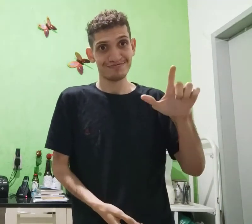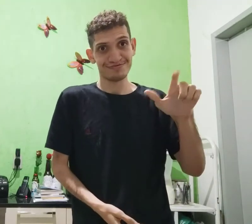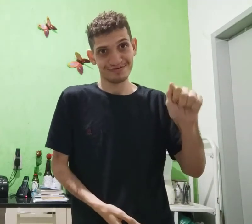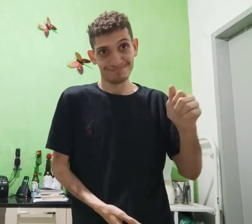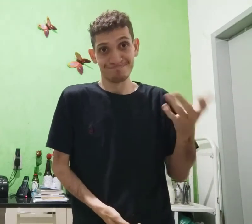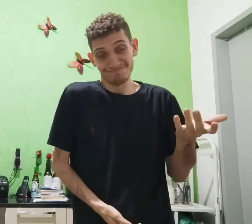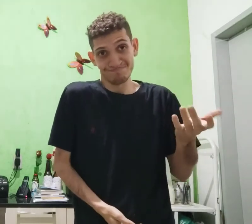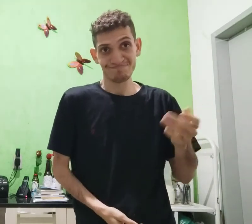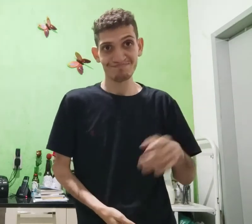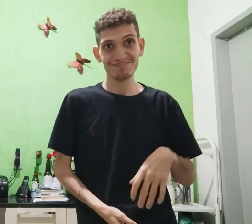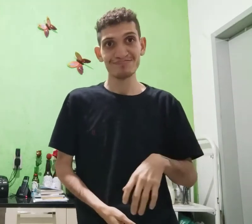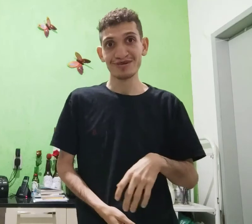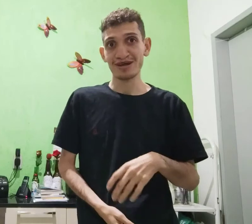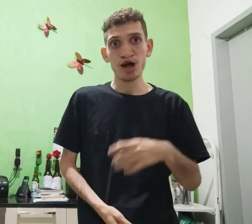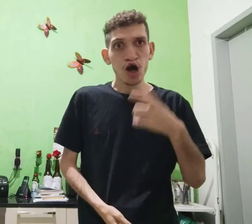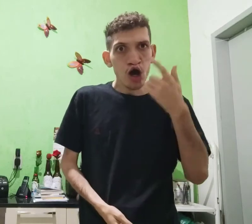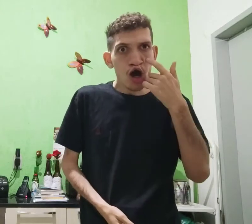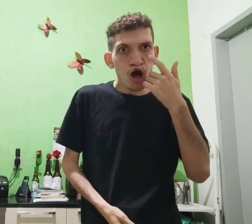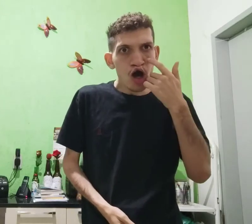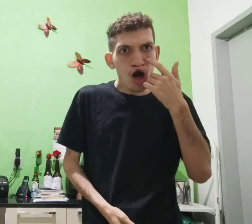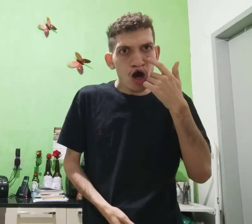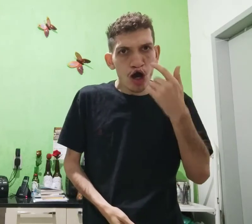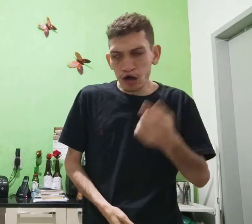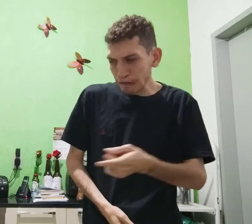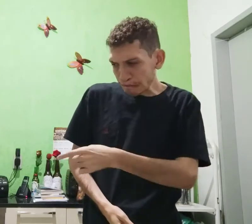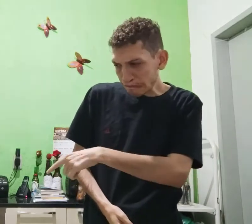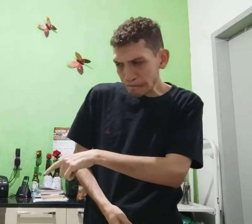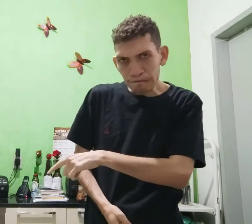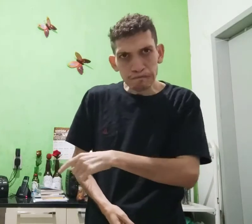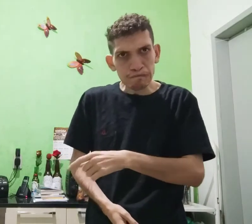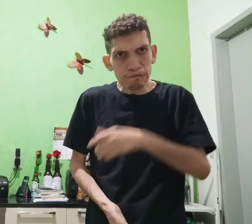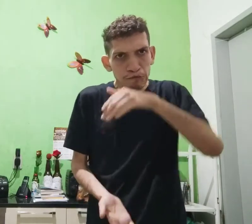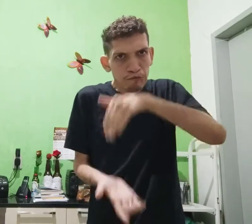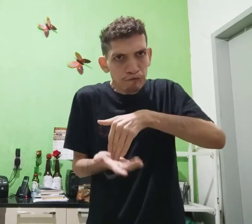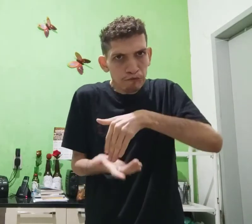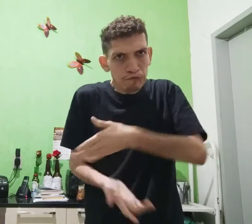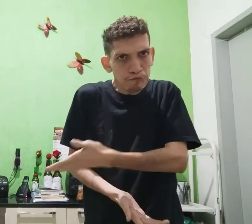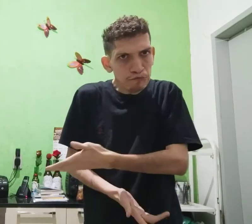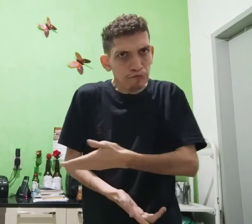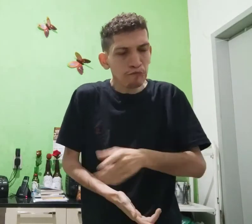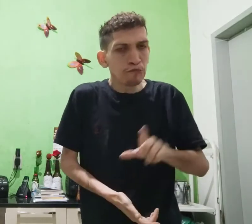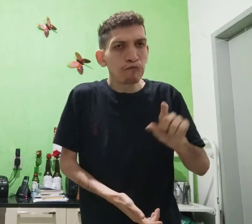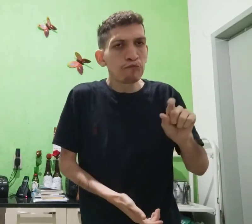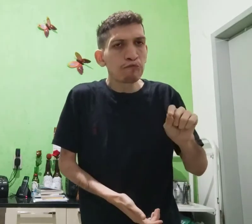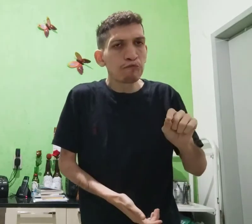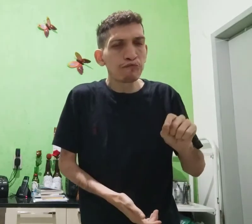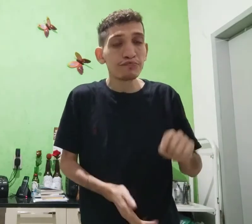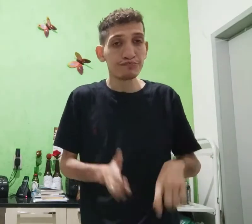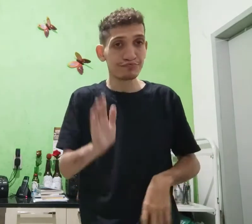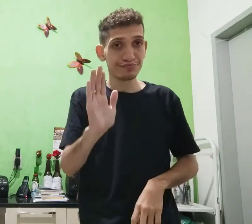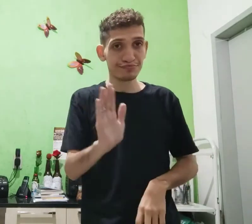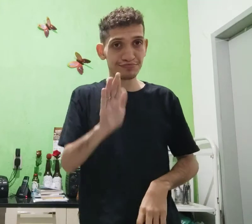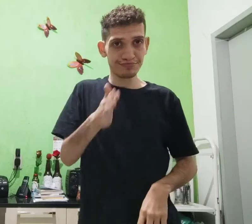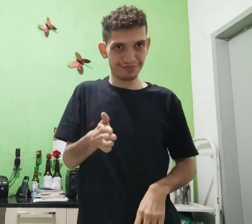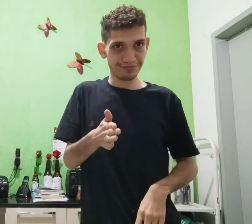ele ou ela. Então, olha, o segundo, o último, o que é?